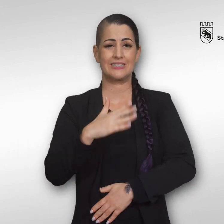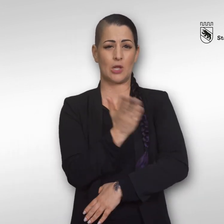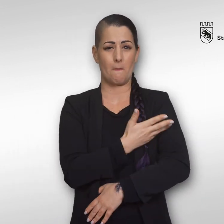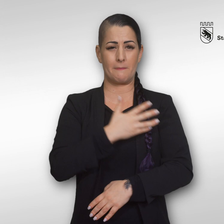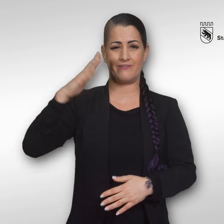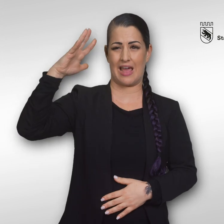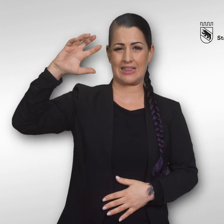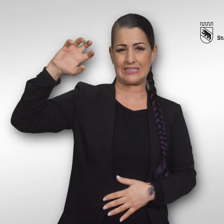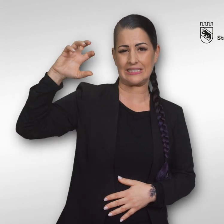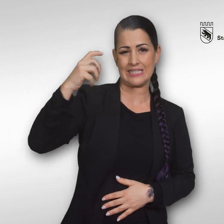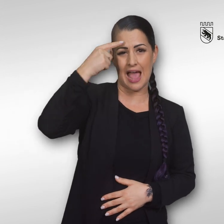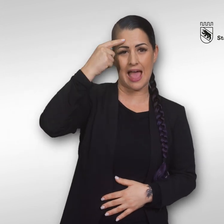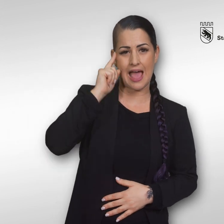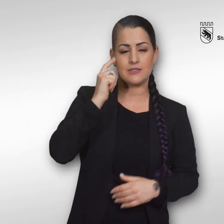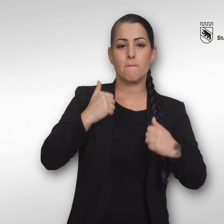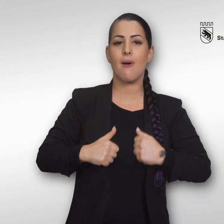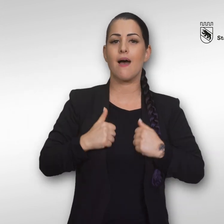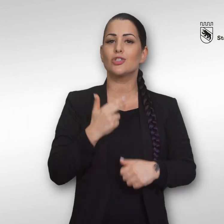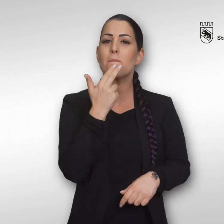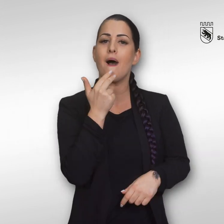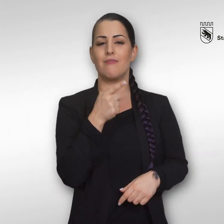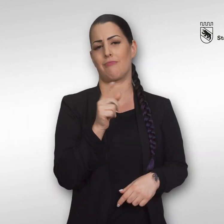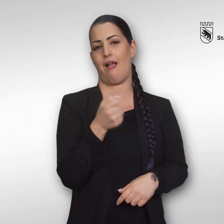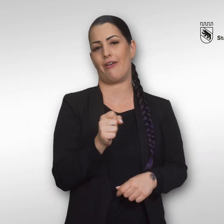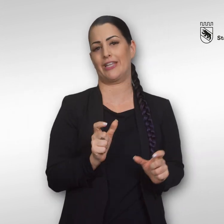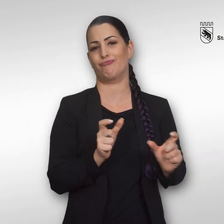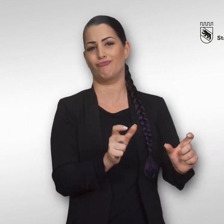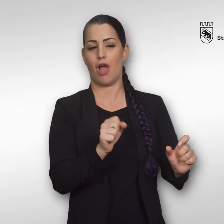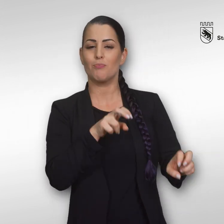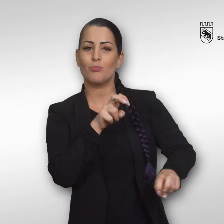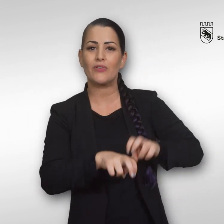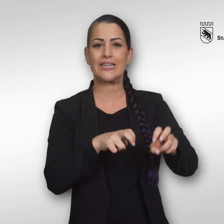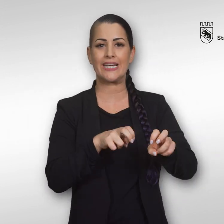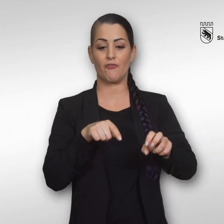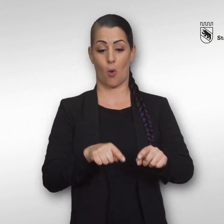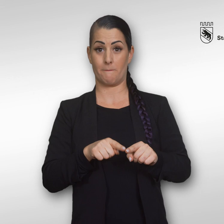Dem Badespaß bei heißem Sommerwetter steht also zwischen Thun und Bern nichts im Weg.